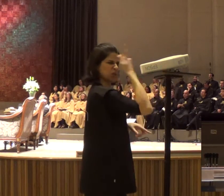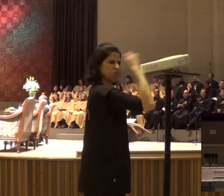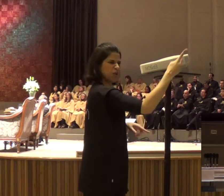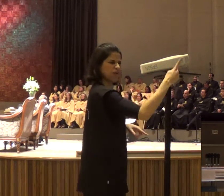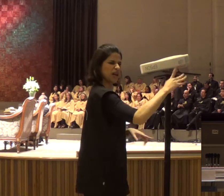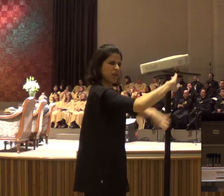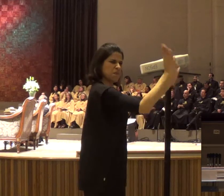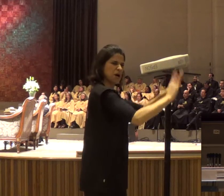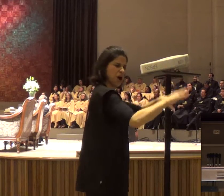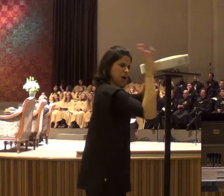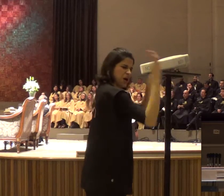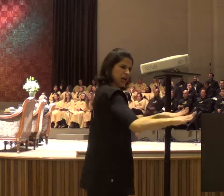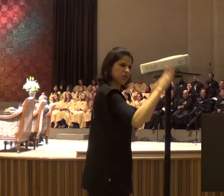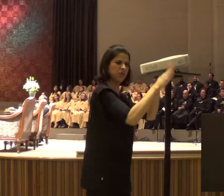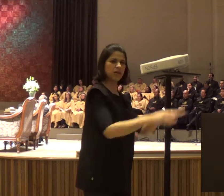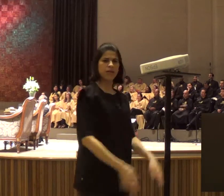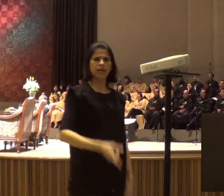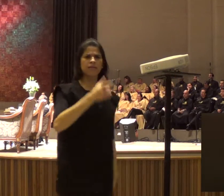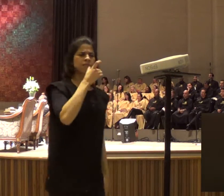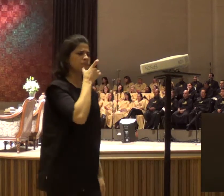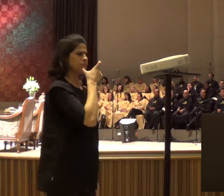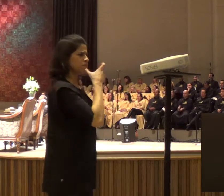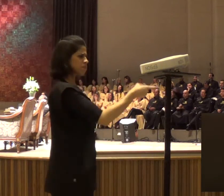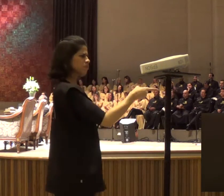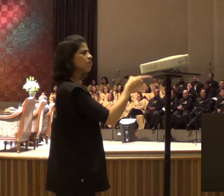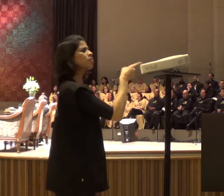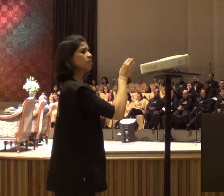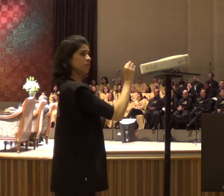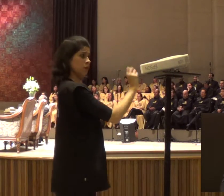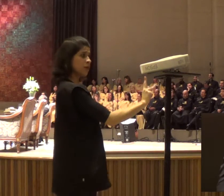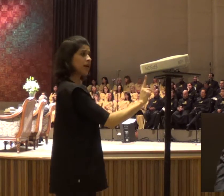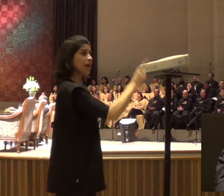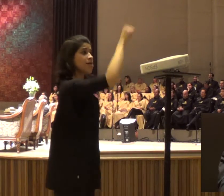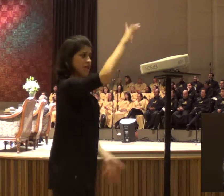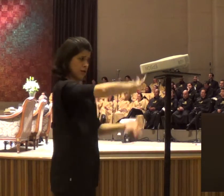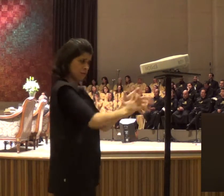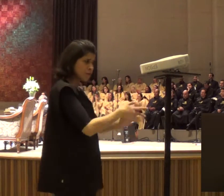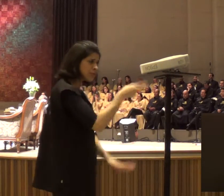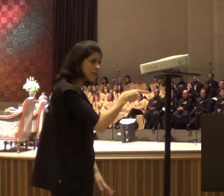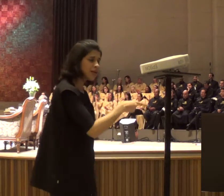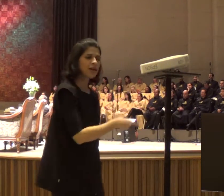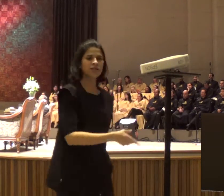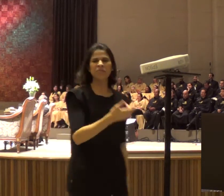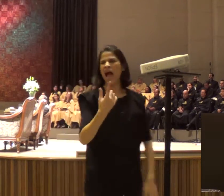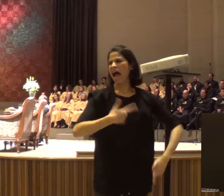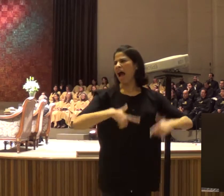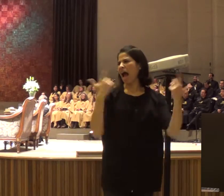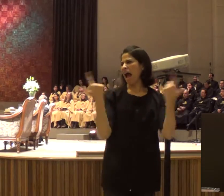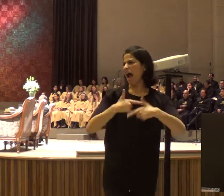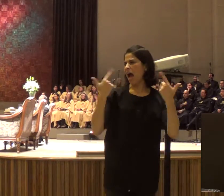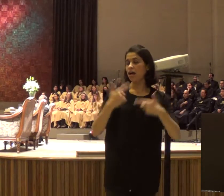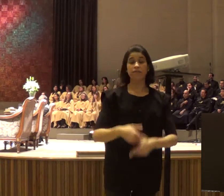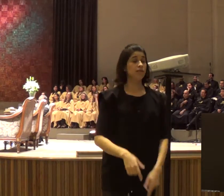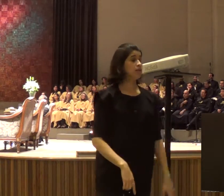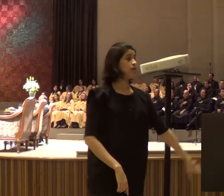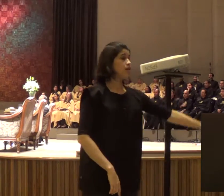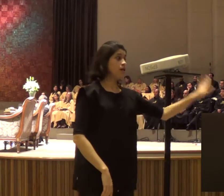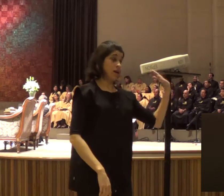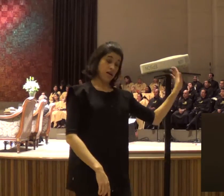mas ele tinha dado, uma palavra do Senhor, a palavra tinha sido dada, três anos antes, três anos antes,